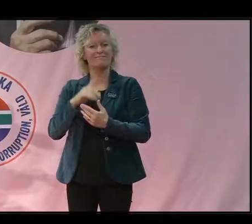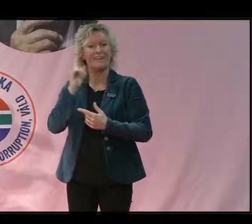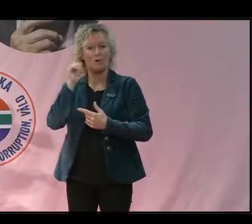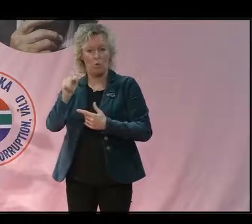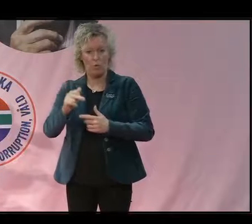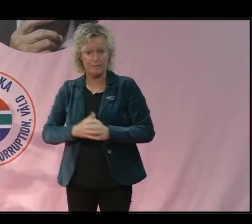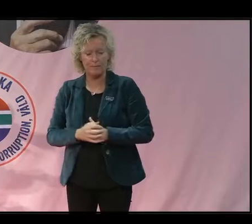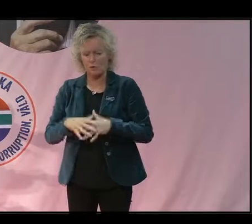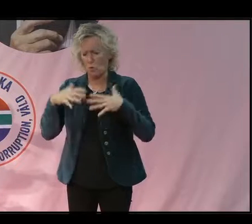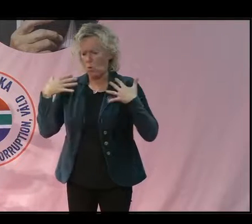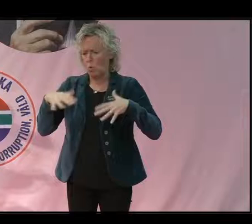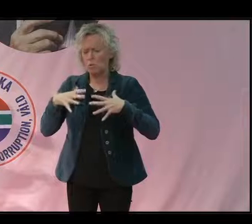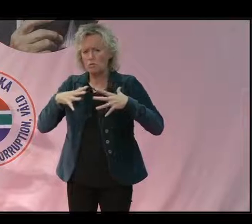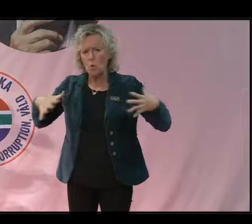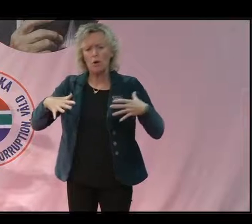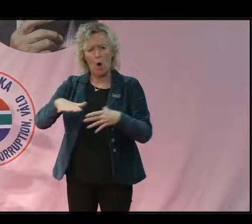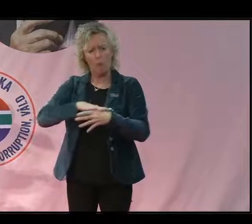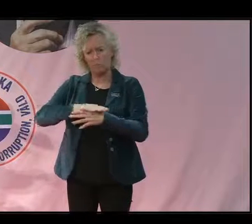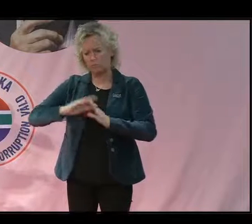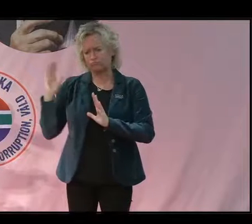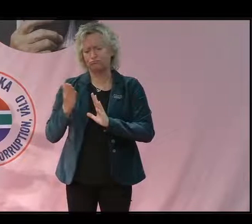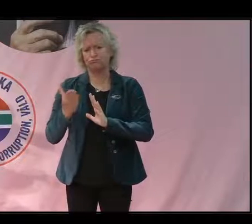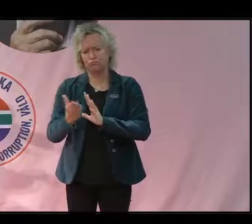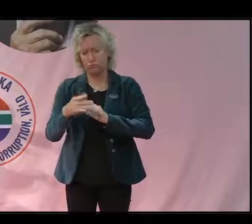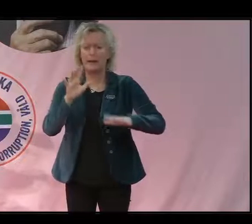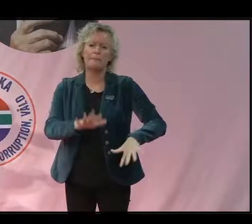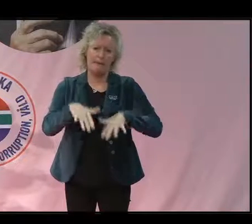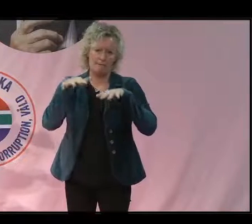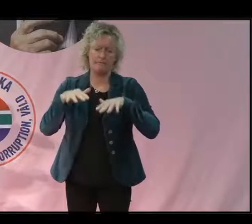Så omfattande landområden som huggs ner och bränns ner.